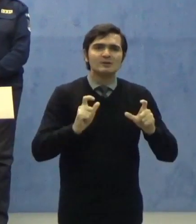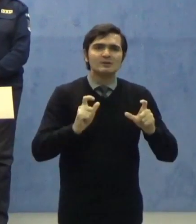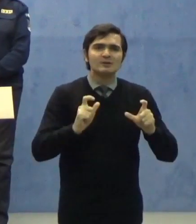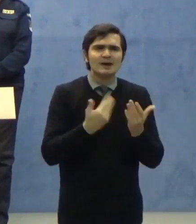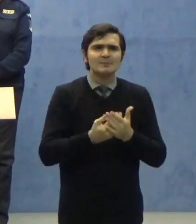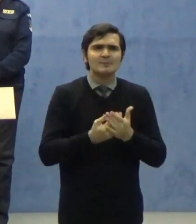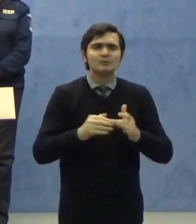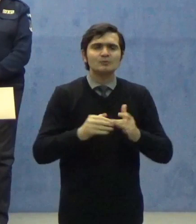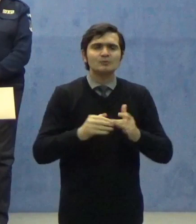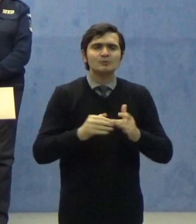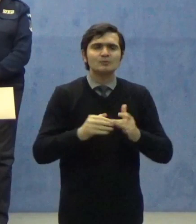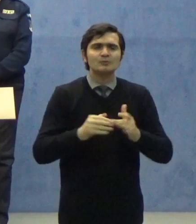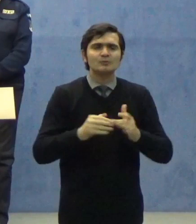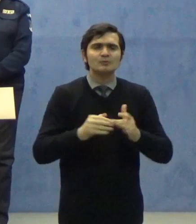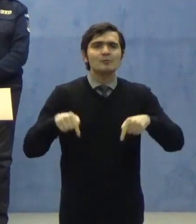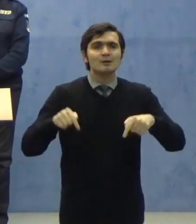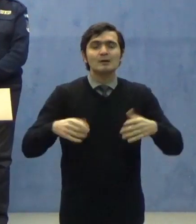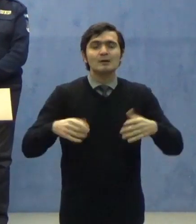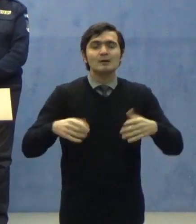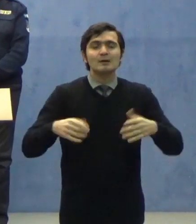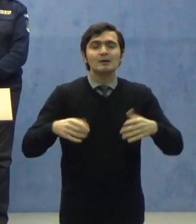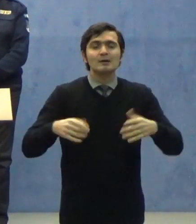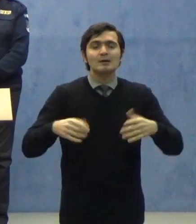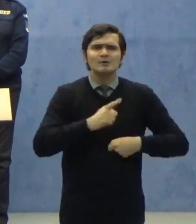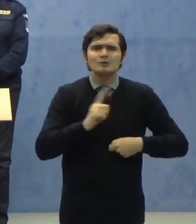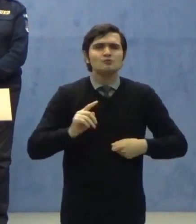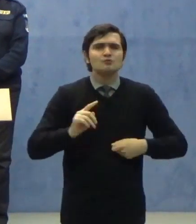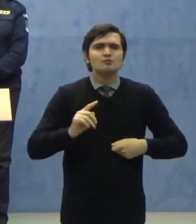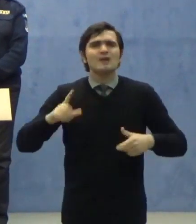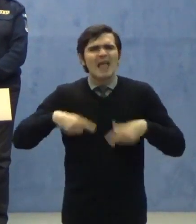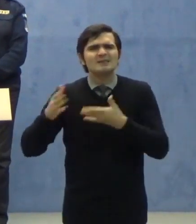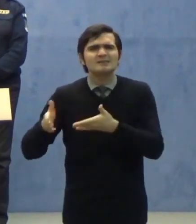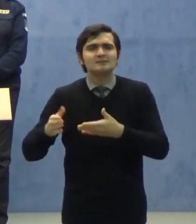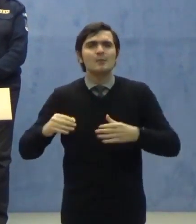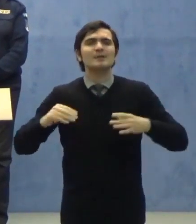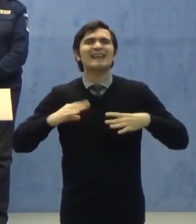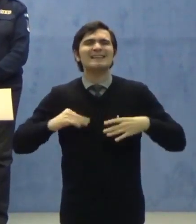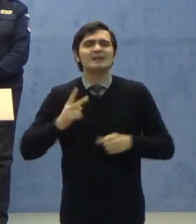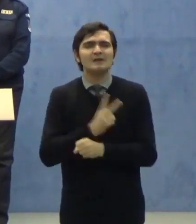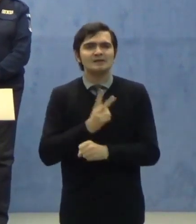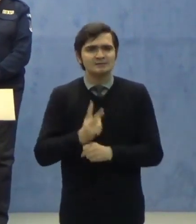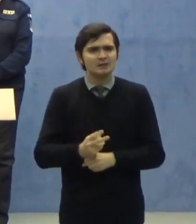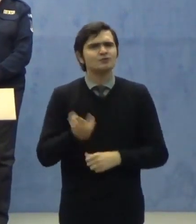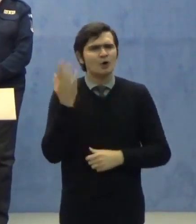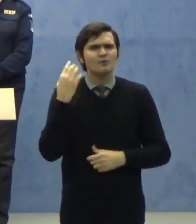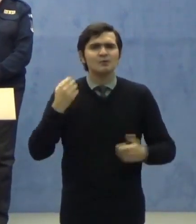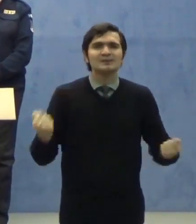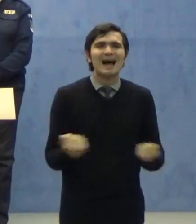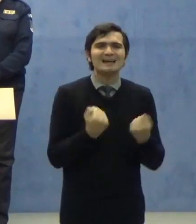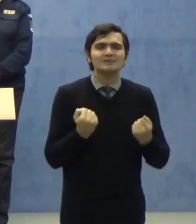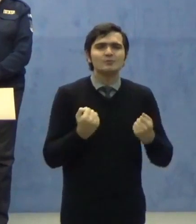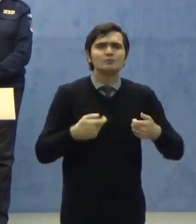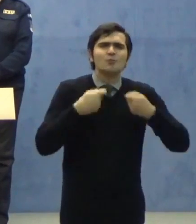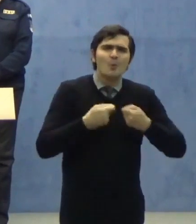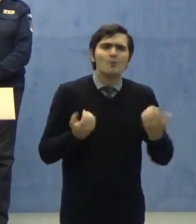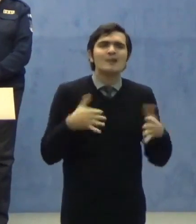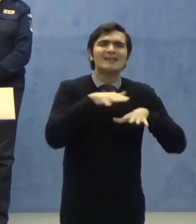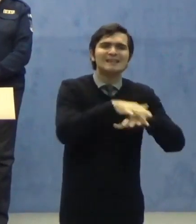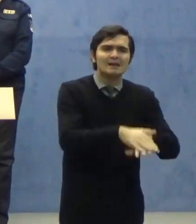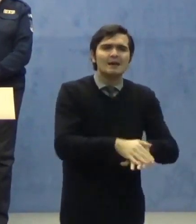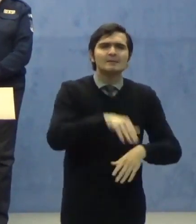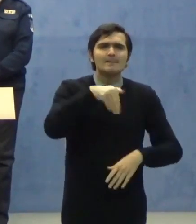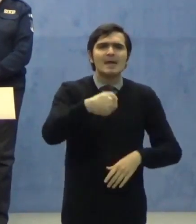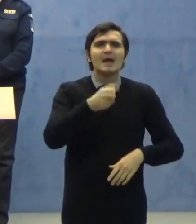echipamente care nu existau în rezerva de stat. Au fost acțiuni integrate ale Ministerului Afacerilor Interne,